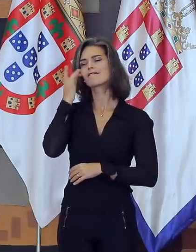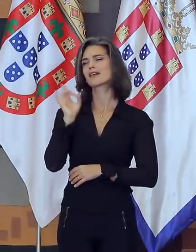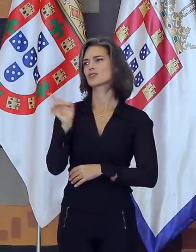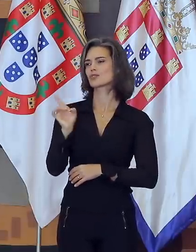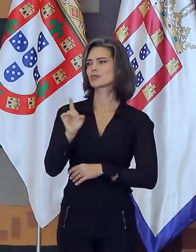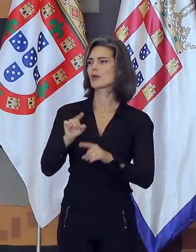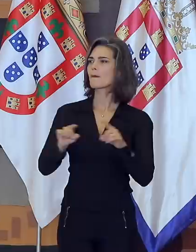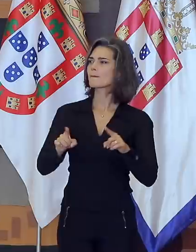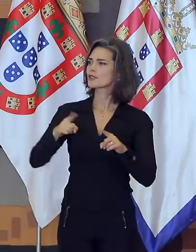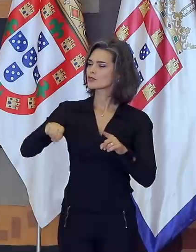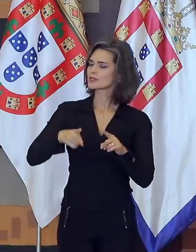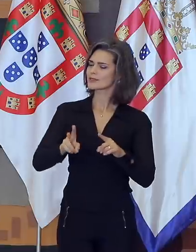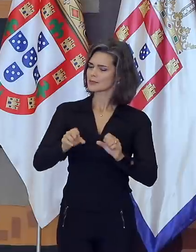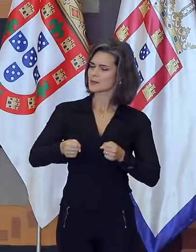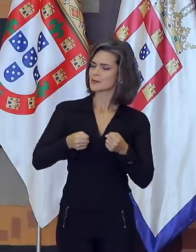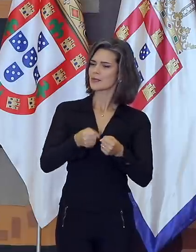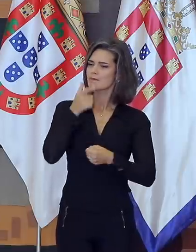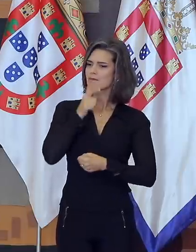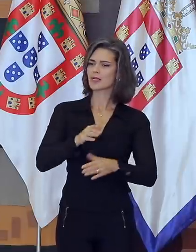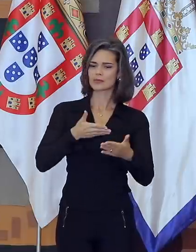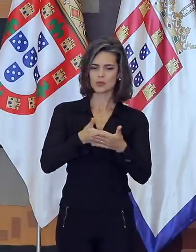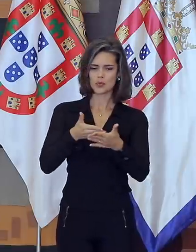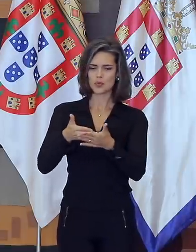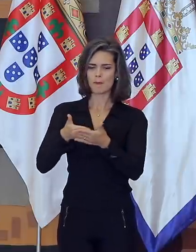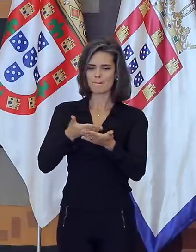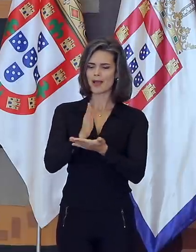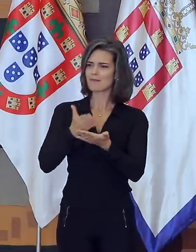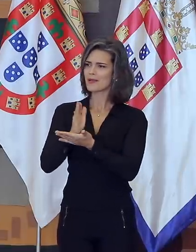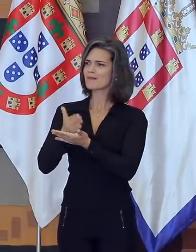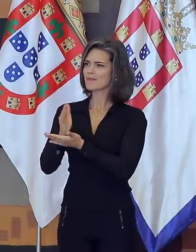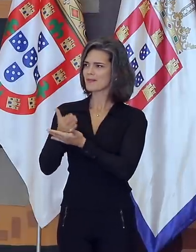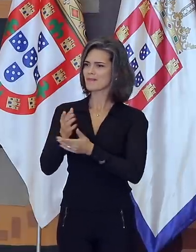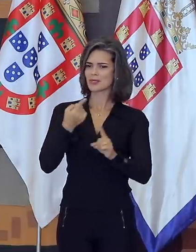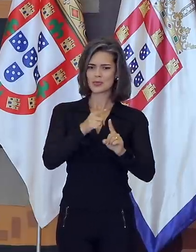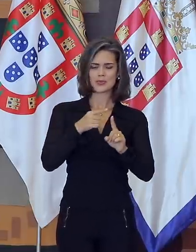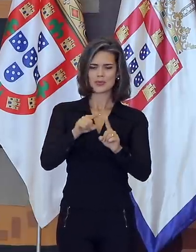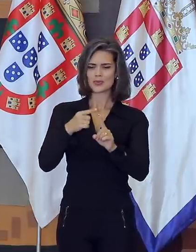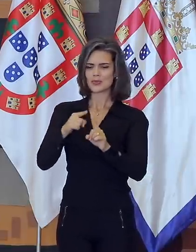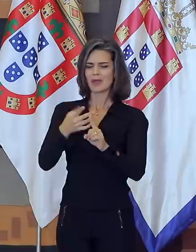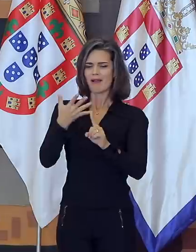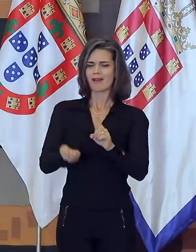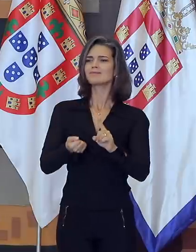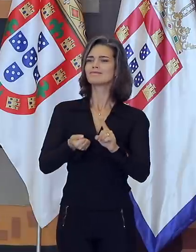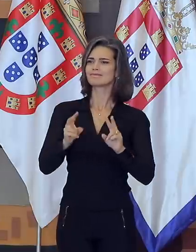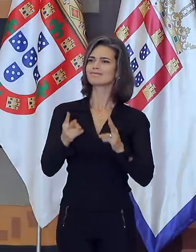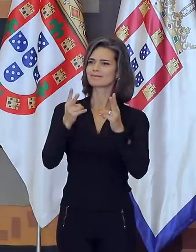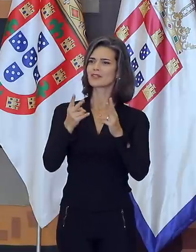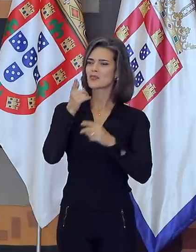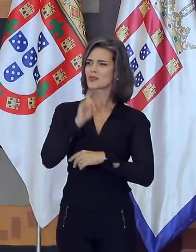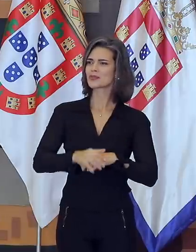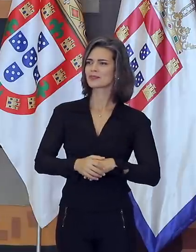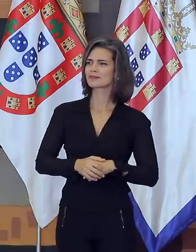nunca lhes faltou determinação para vencer os obstáculos que se sucediam. Deixo aqui o meu reconhecimento pelo espírito